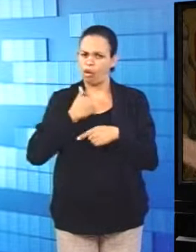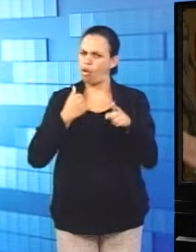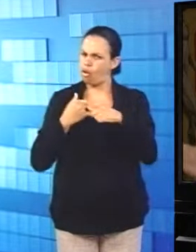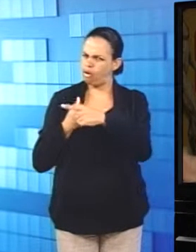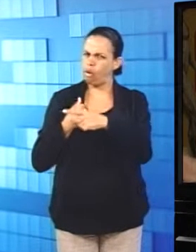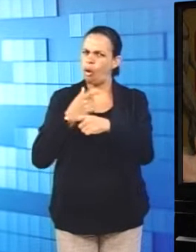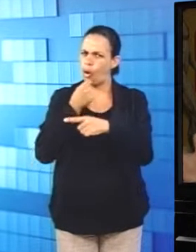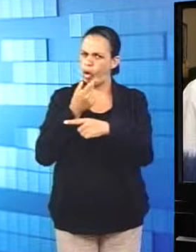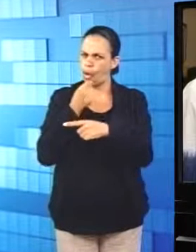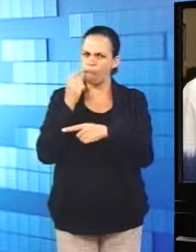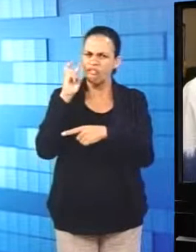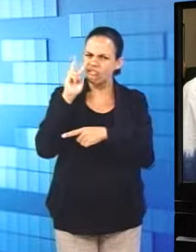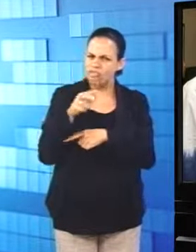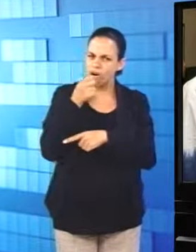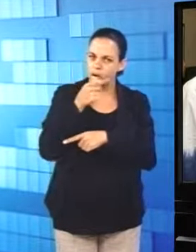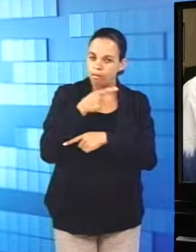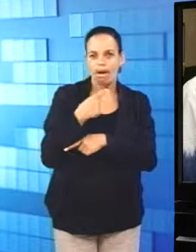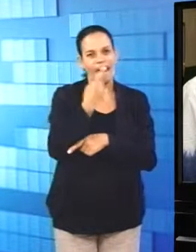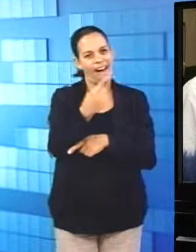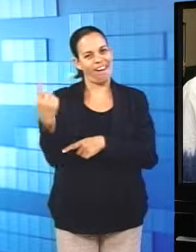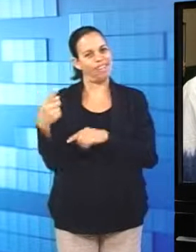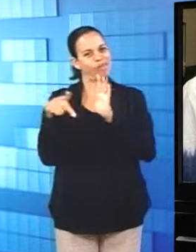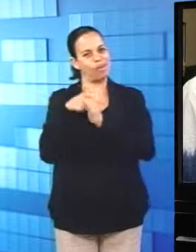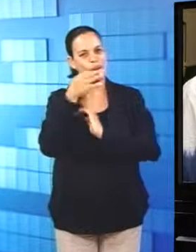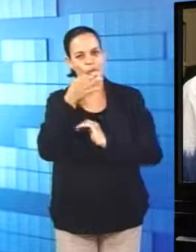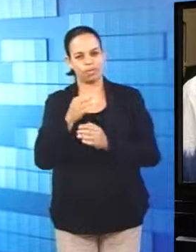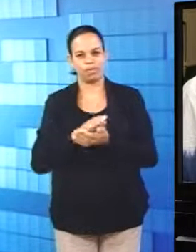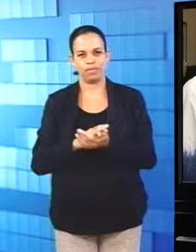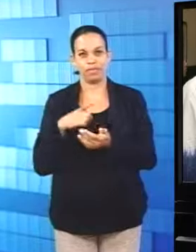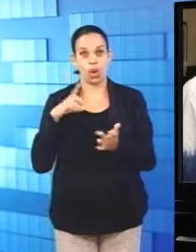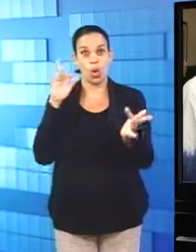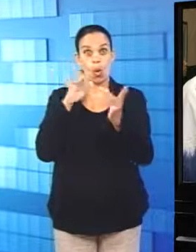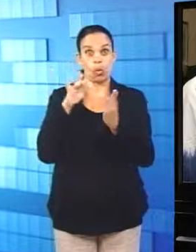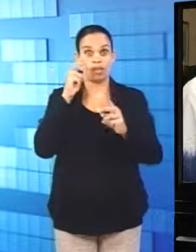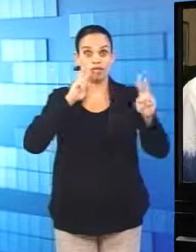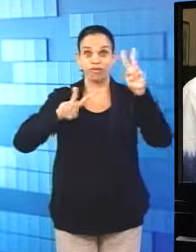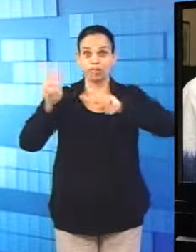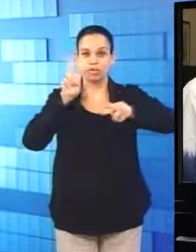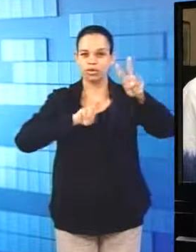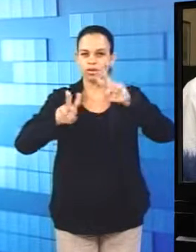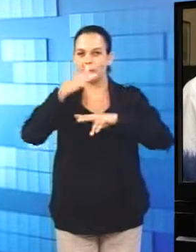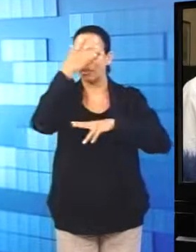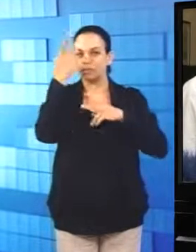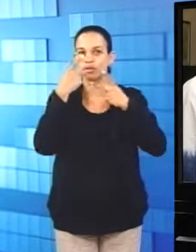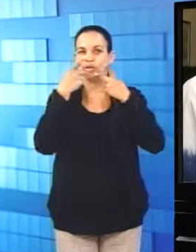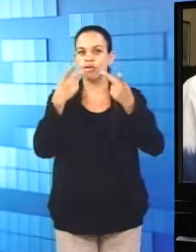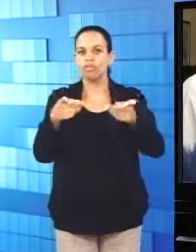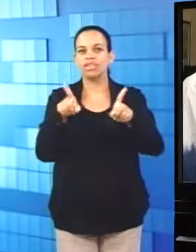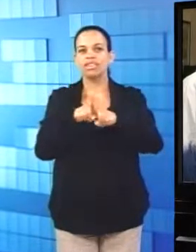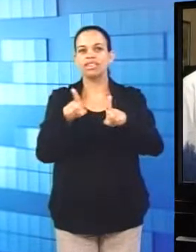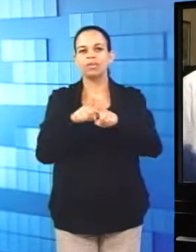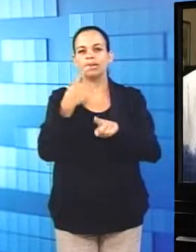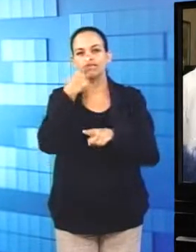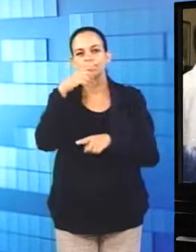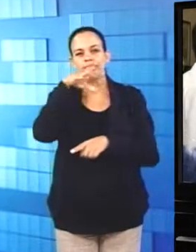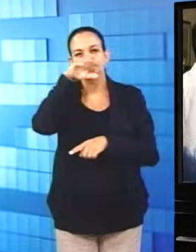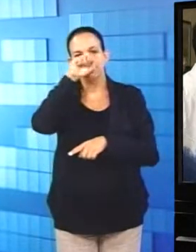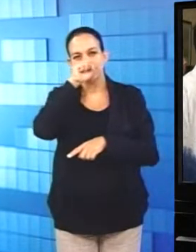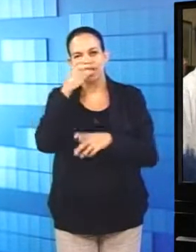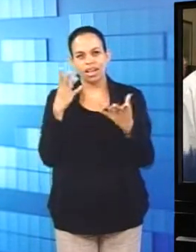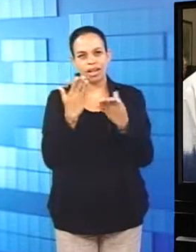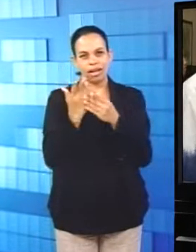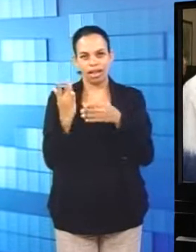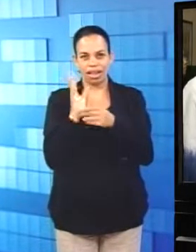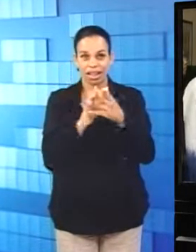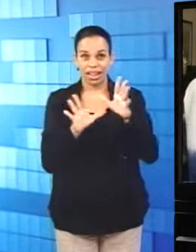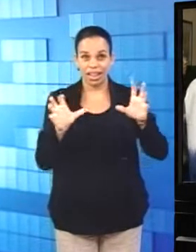Eu falei, olha, mas eu olhar de cada um. Além do contato visual, os visitantes são convidados a interagir através do olfato, tato,